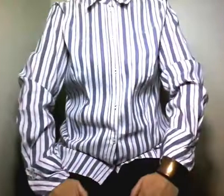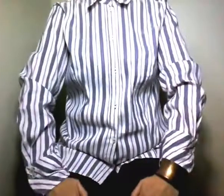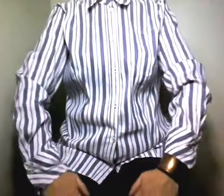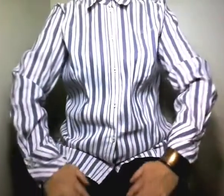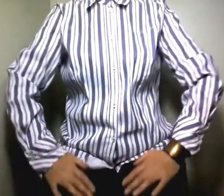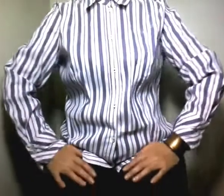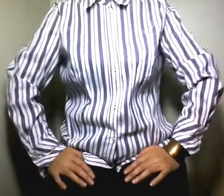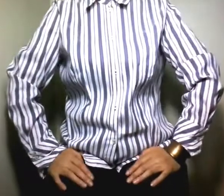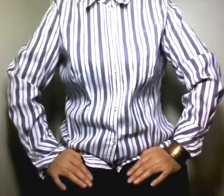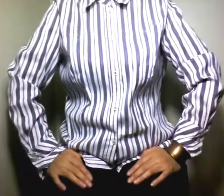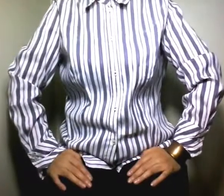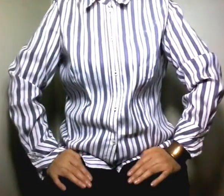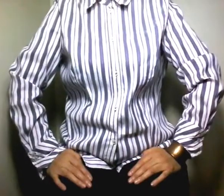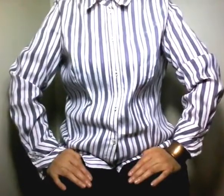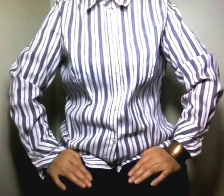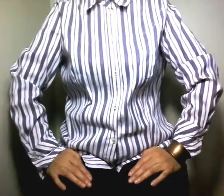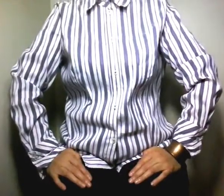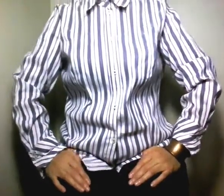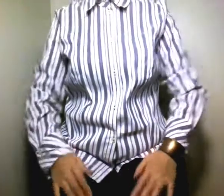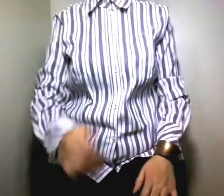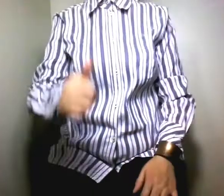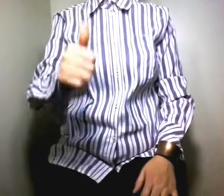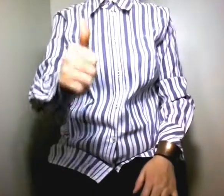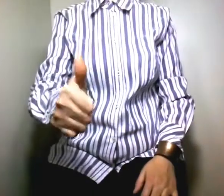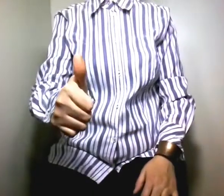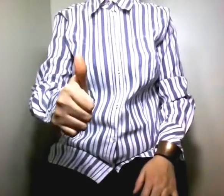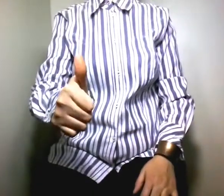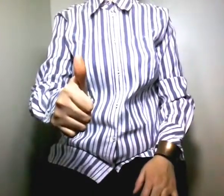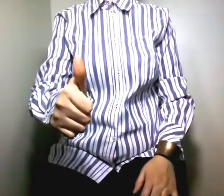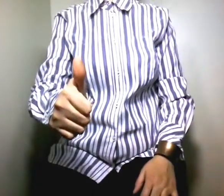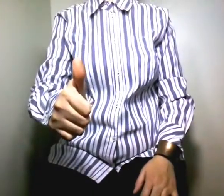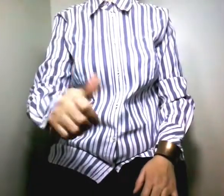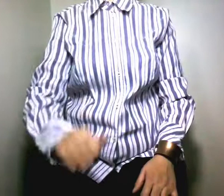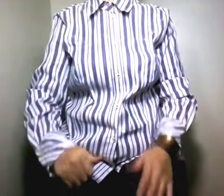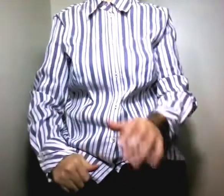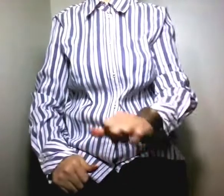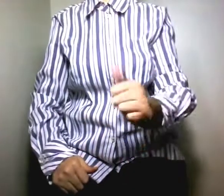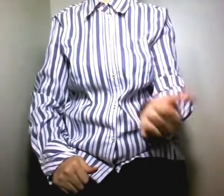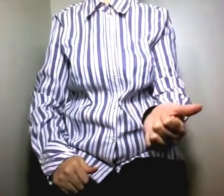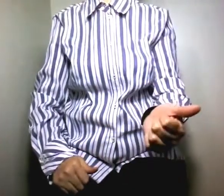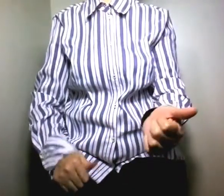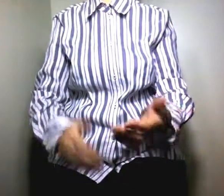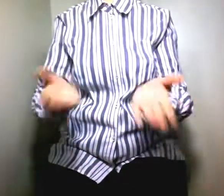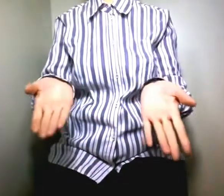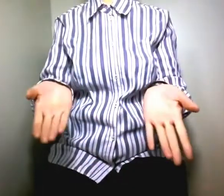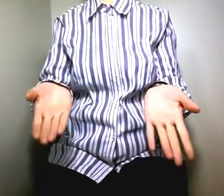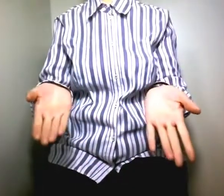وقبل أن نشرع في طرح هذا الموضوع لا تنسونا من الإعجاب والمشاركة لتعمل